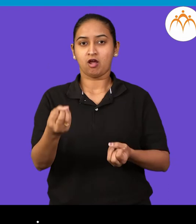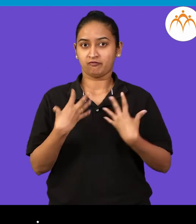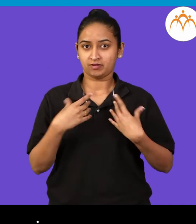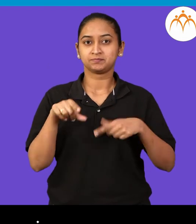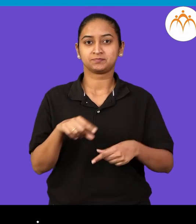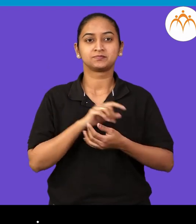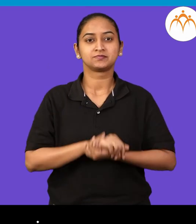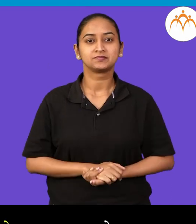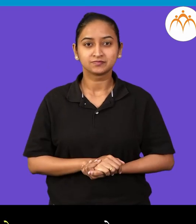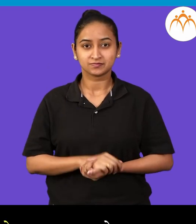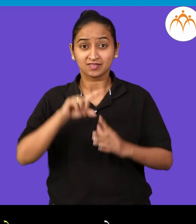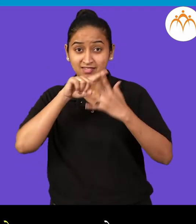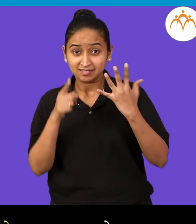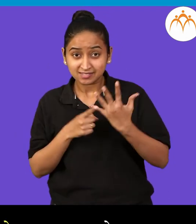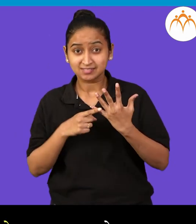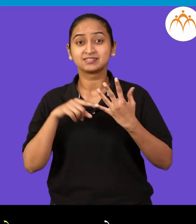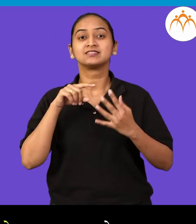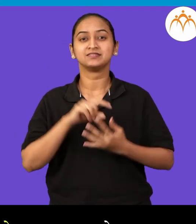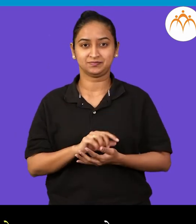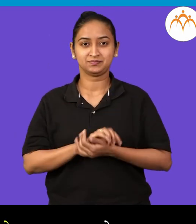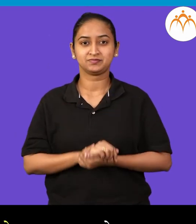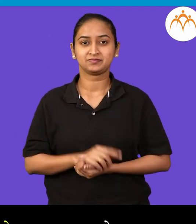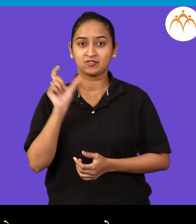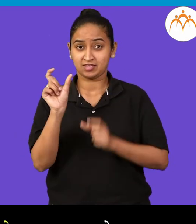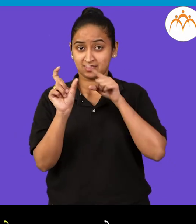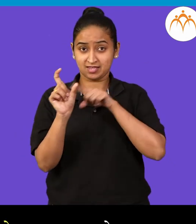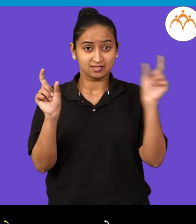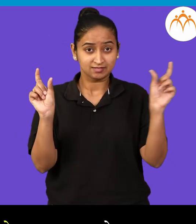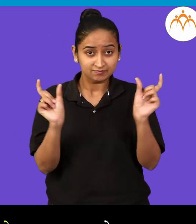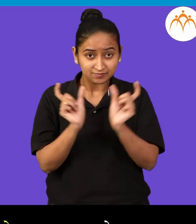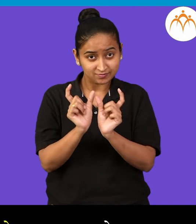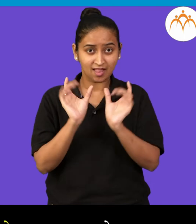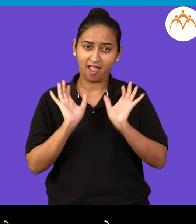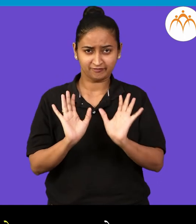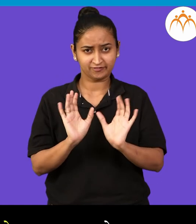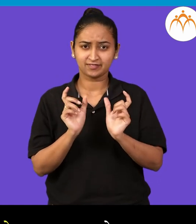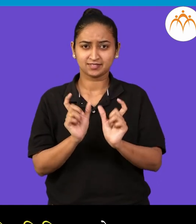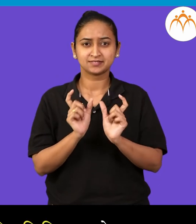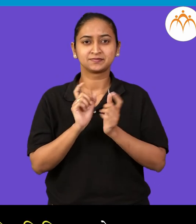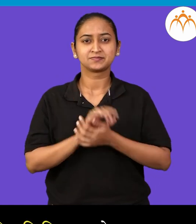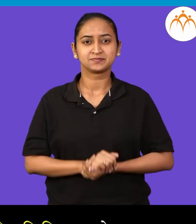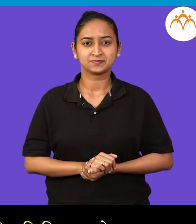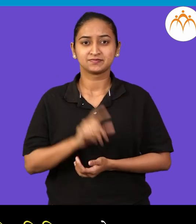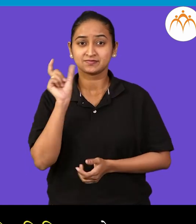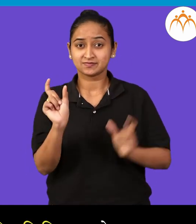एका शब्दाला दुसरा शब्द जोडून आला आहे, जोडून आलेला शब्द